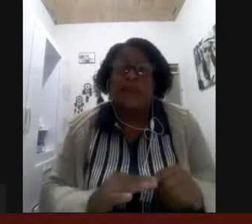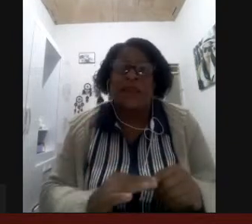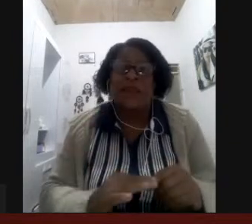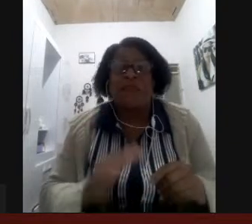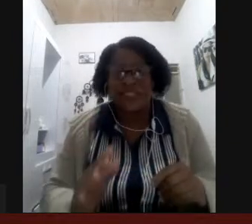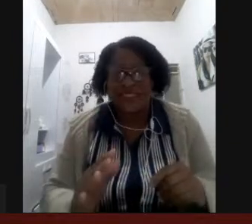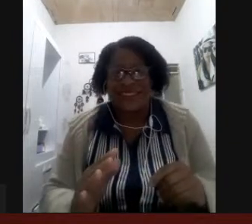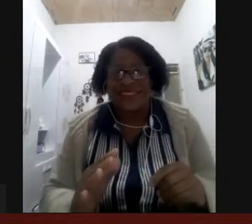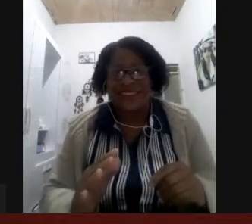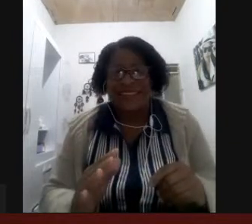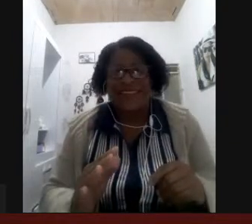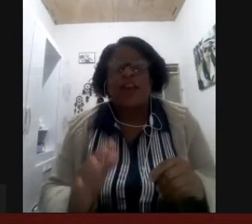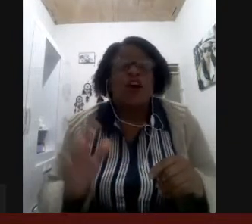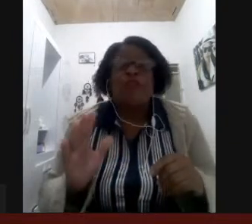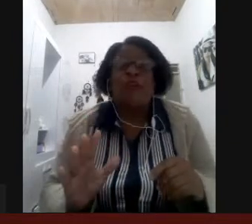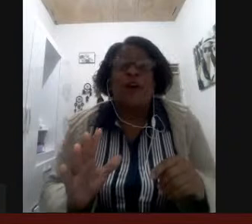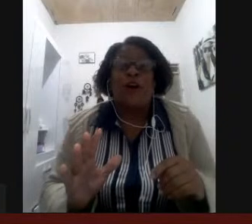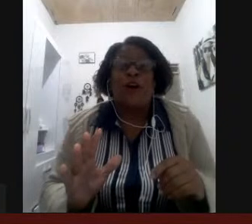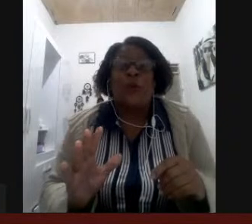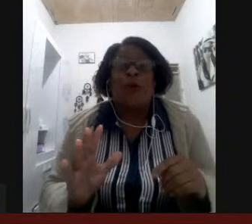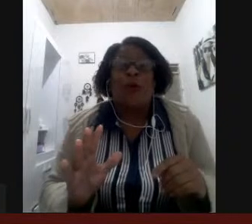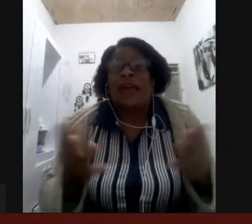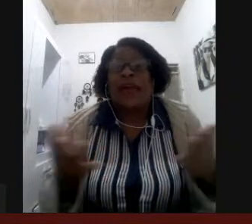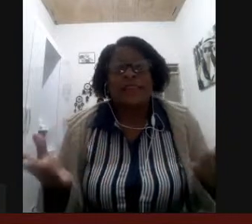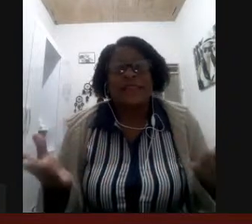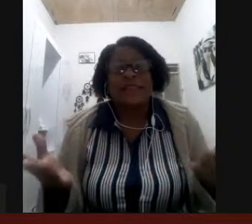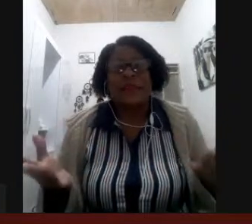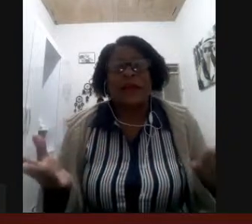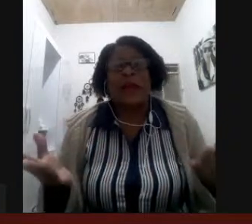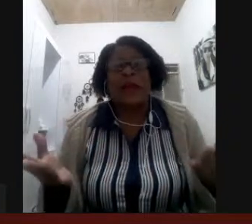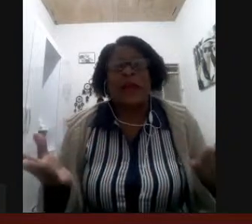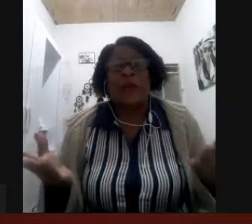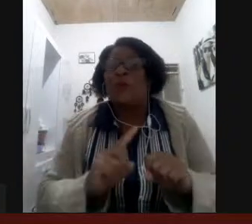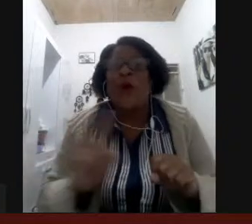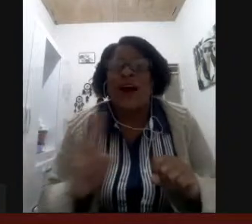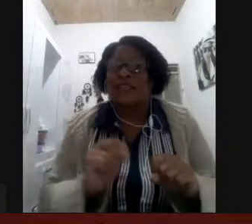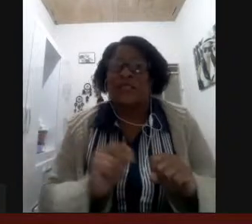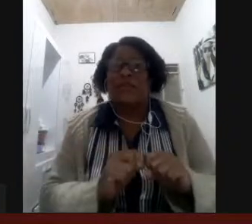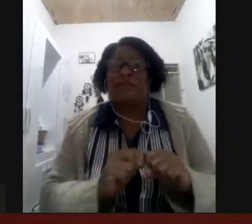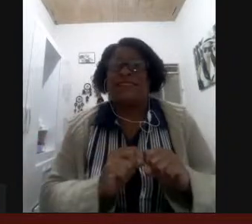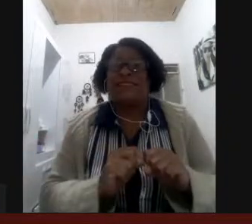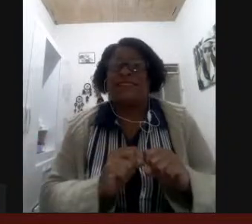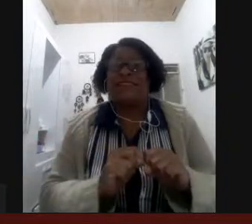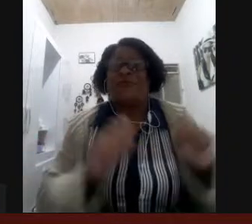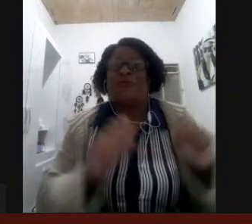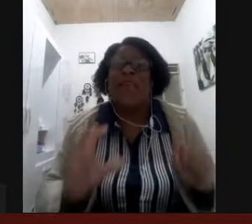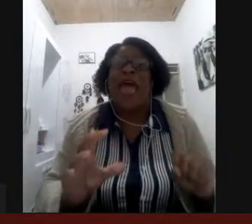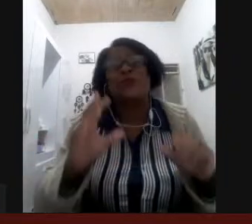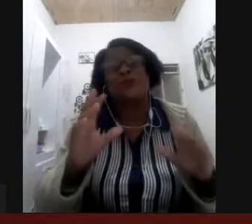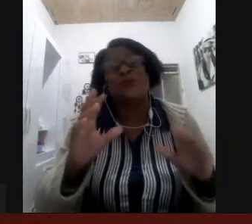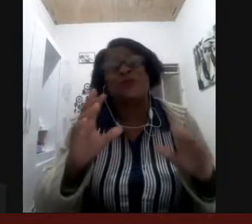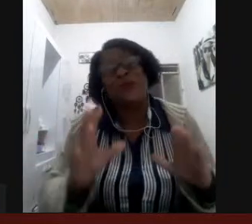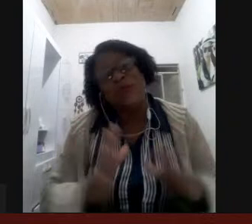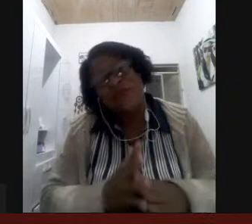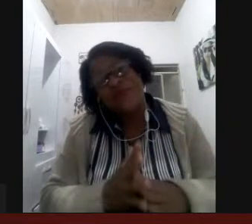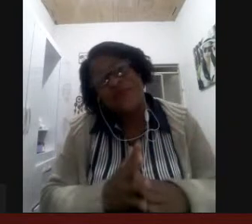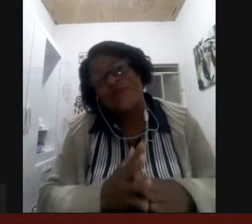permitir fono é estranho mas fono não gosta de Libras fono quer que o surdo seja